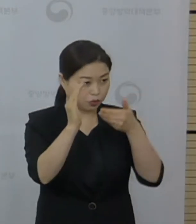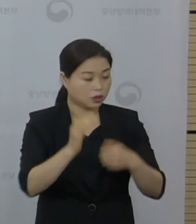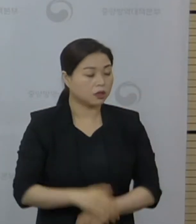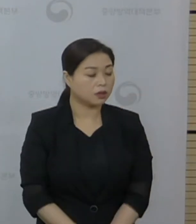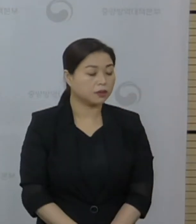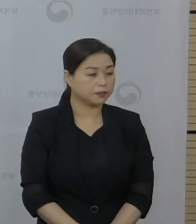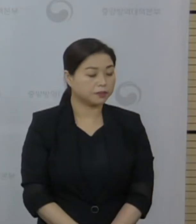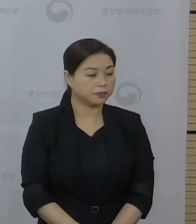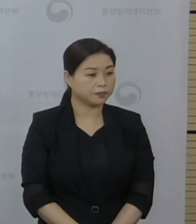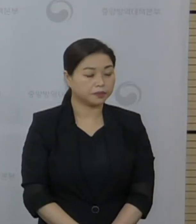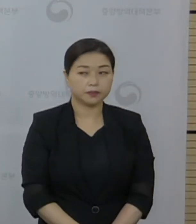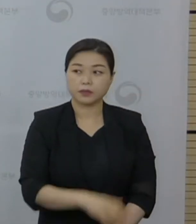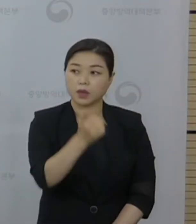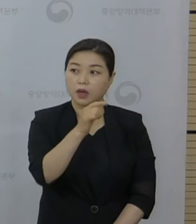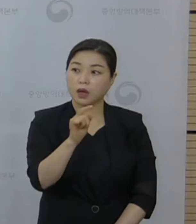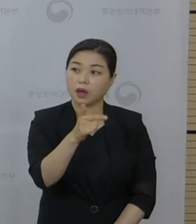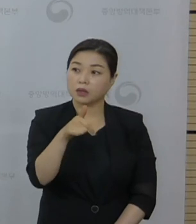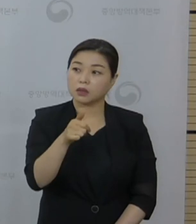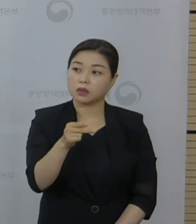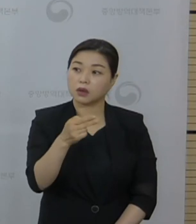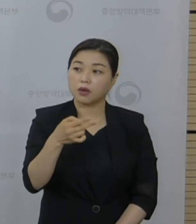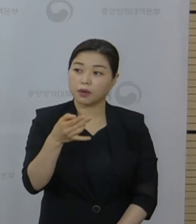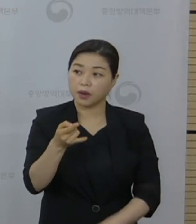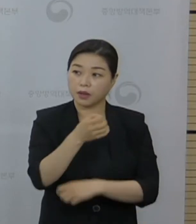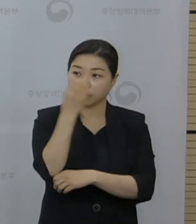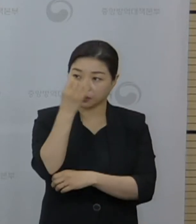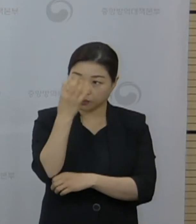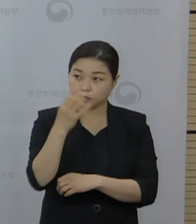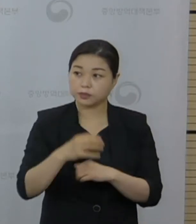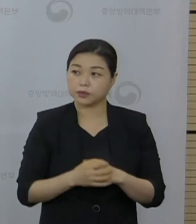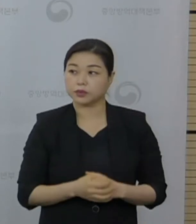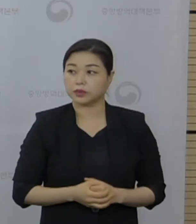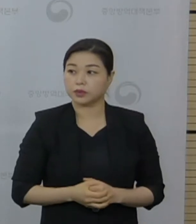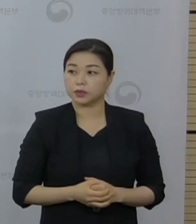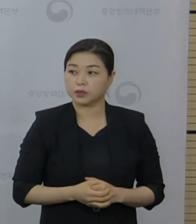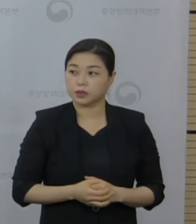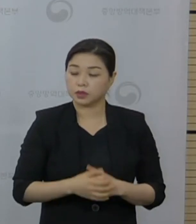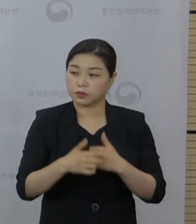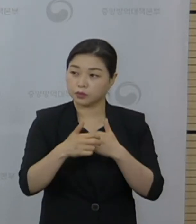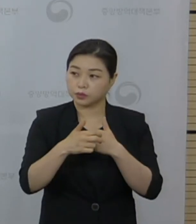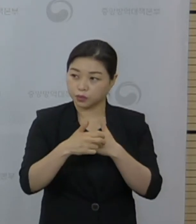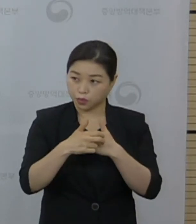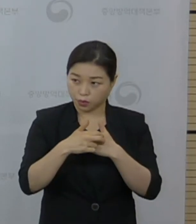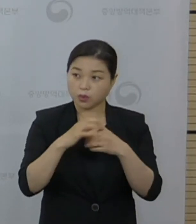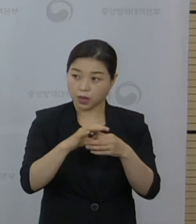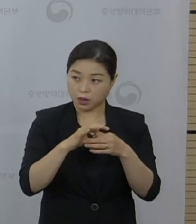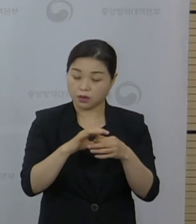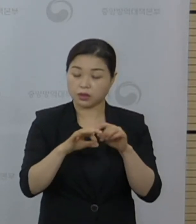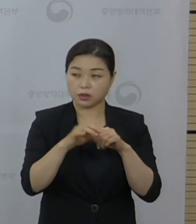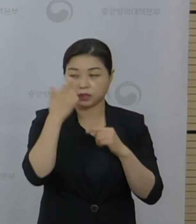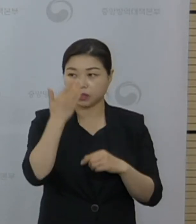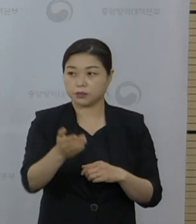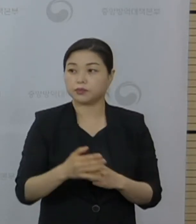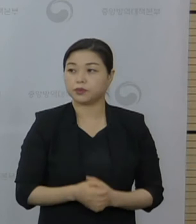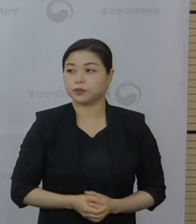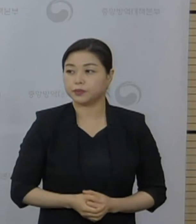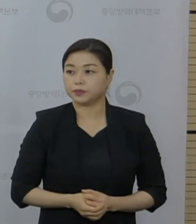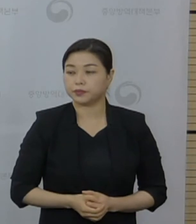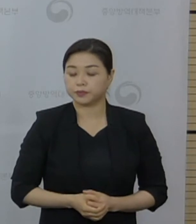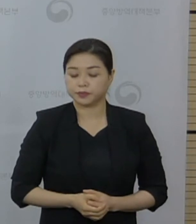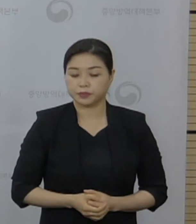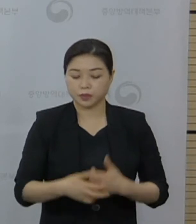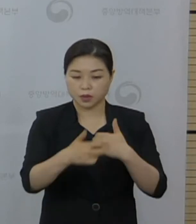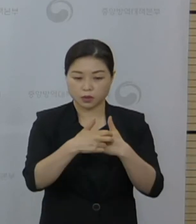한겨레신문의 최하얀 기자님 의료인용 안내서 관련돼서 질문 주셨습니다. 의료인용 안내서가